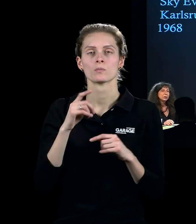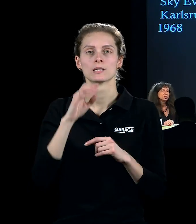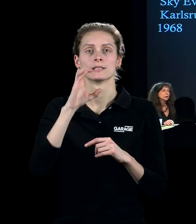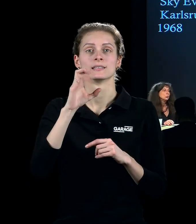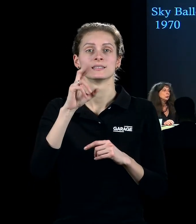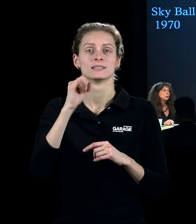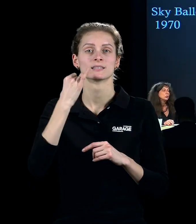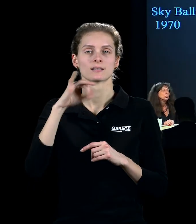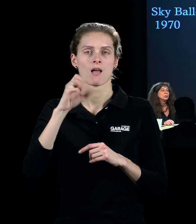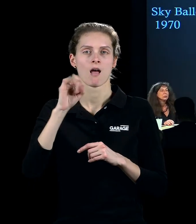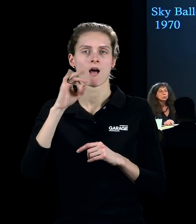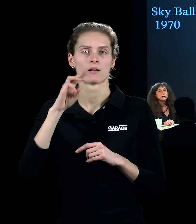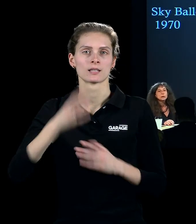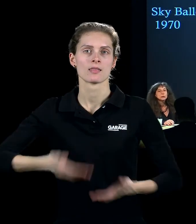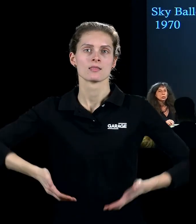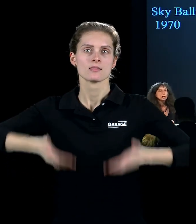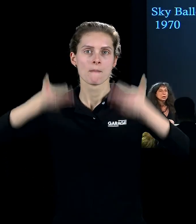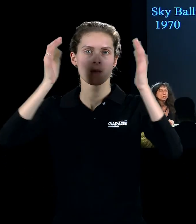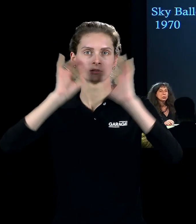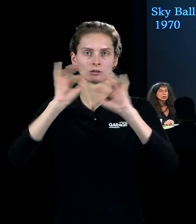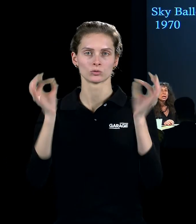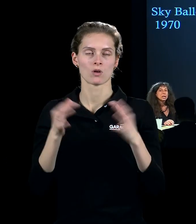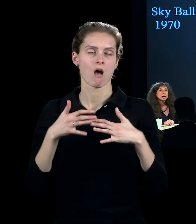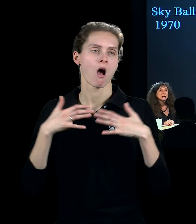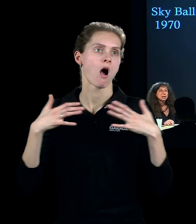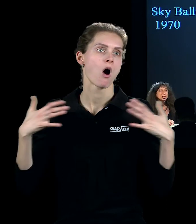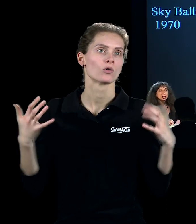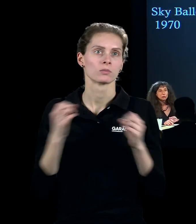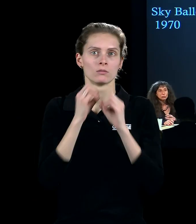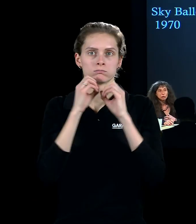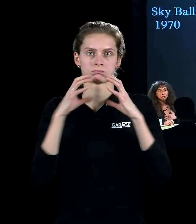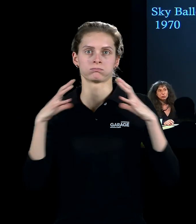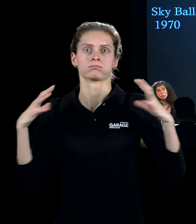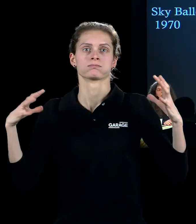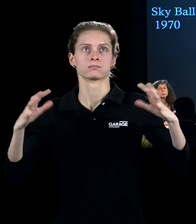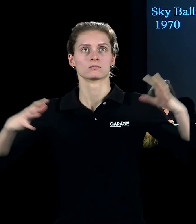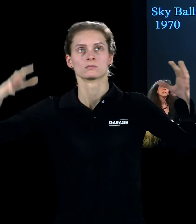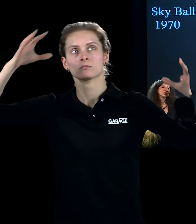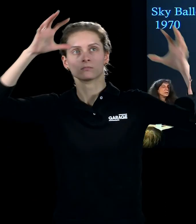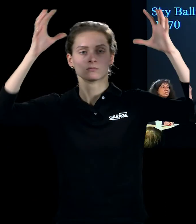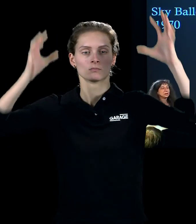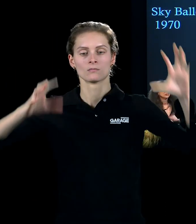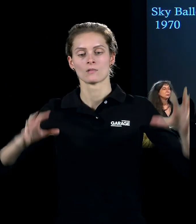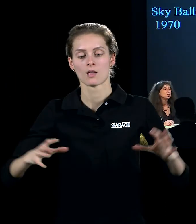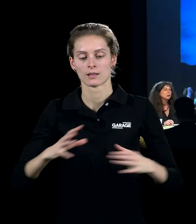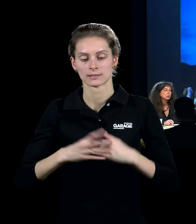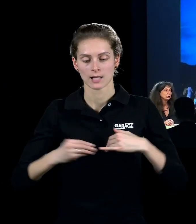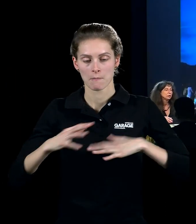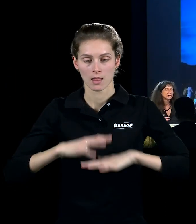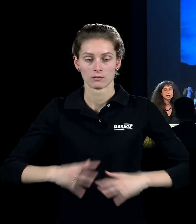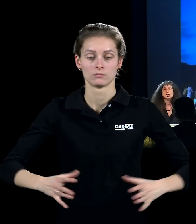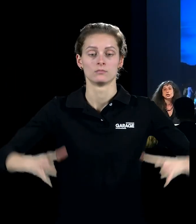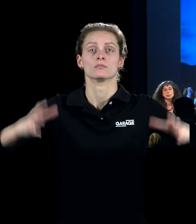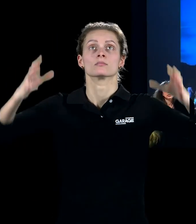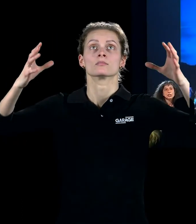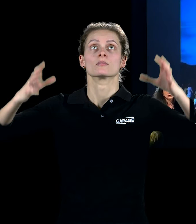-арт, небесное искусство, огромные надувные конструкции, которые расчерчивают, которые вот отрываются от земли, собственно